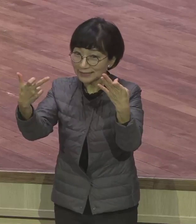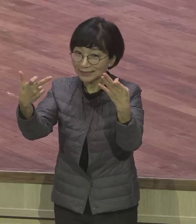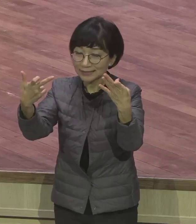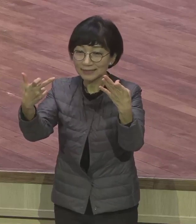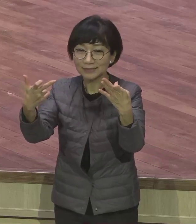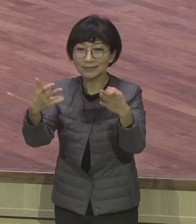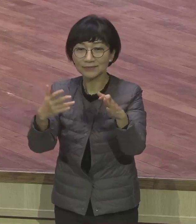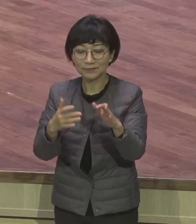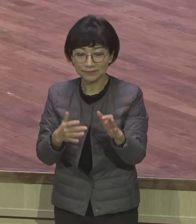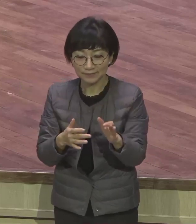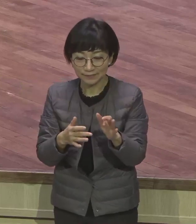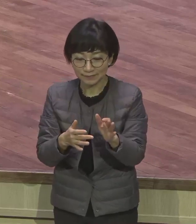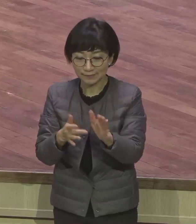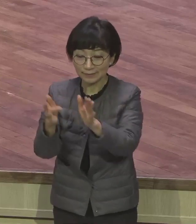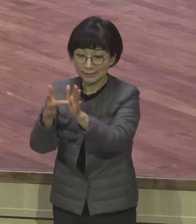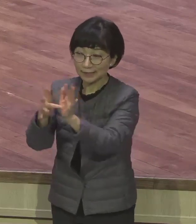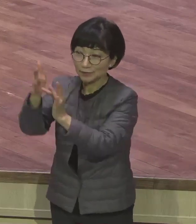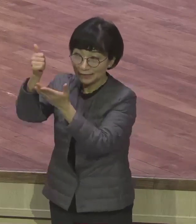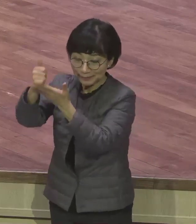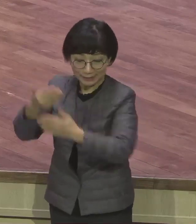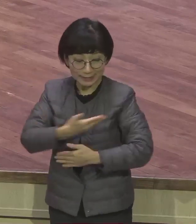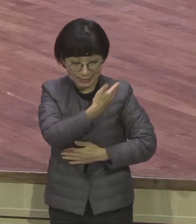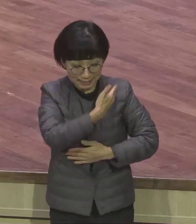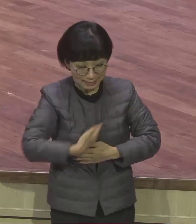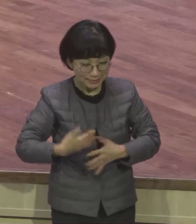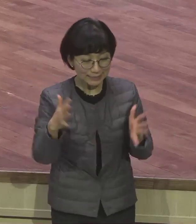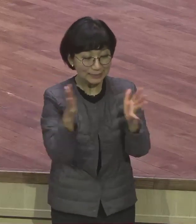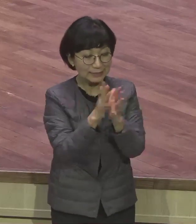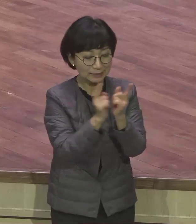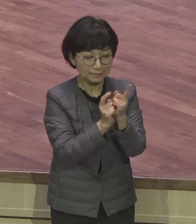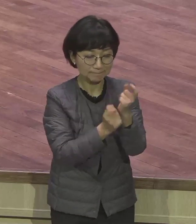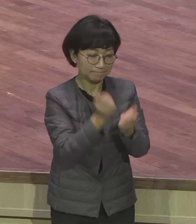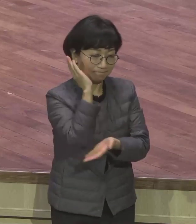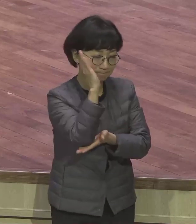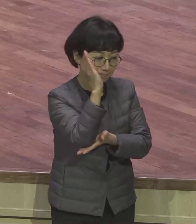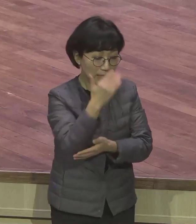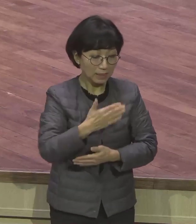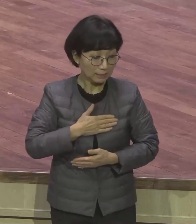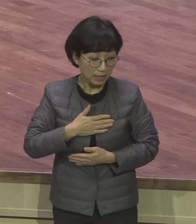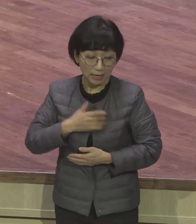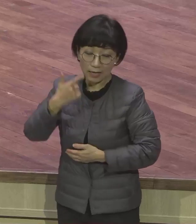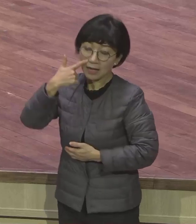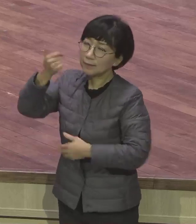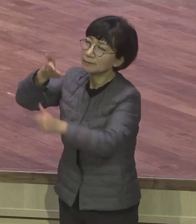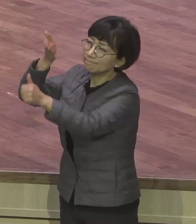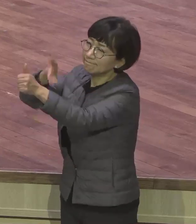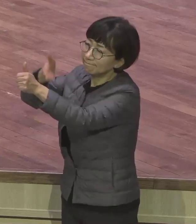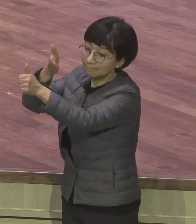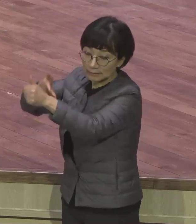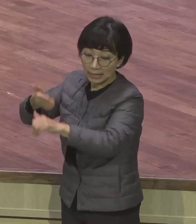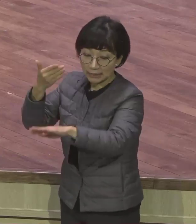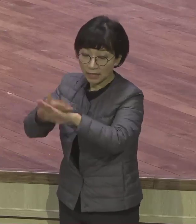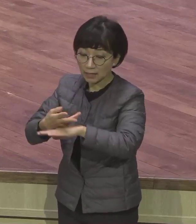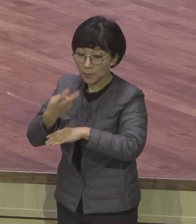사실을 제자들에게 직접 말씀하십니다 내가 아버지께 구하겠으니 그가 또 다른 보혜사를 내게 주사